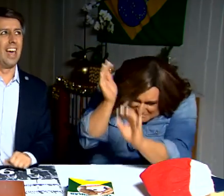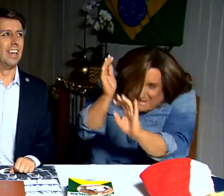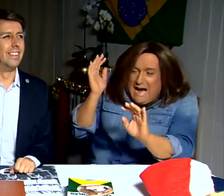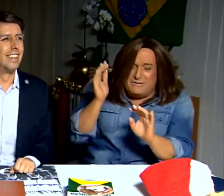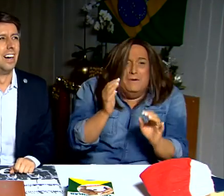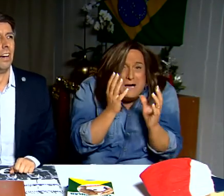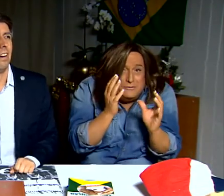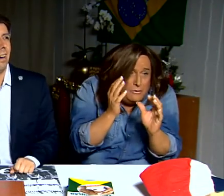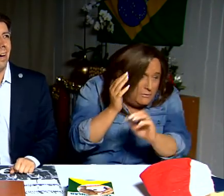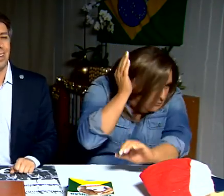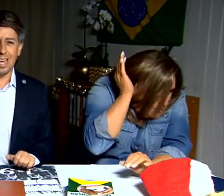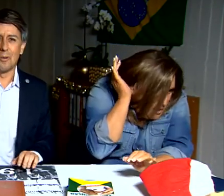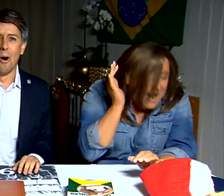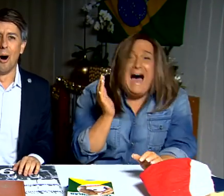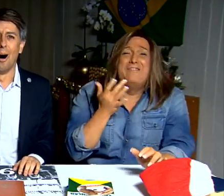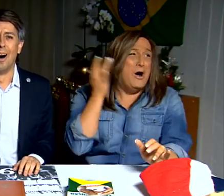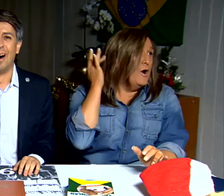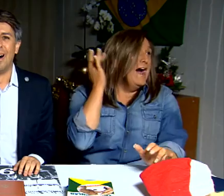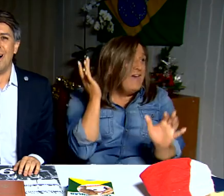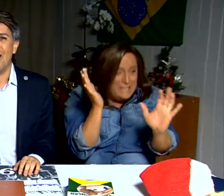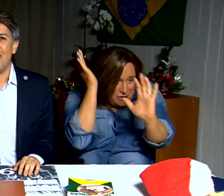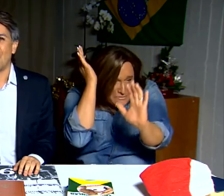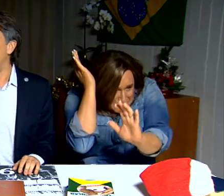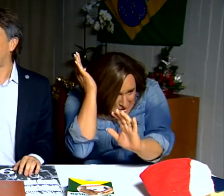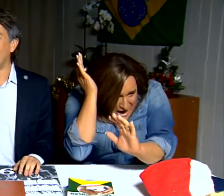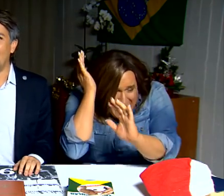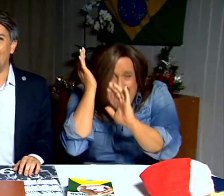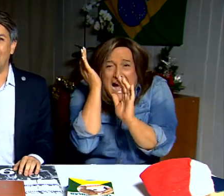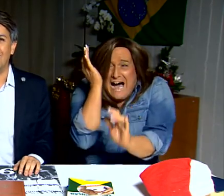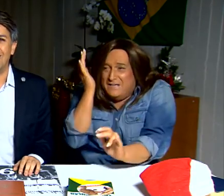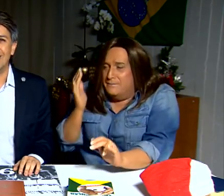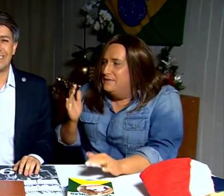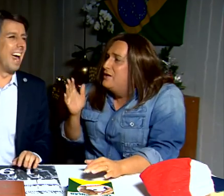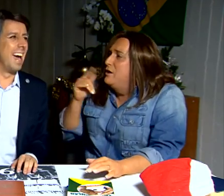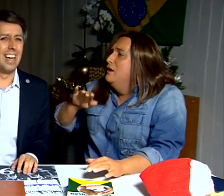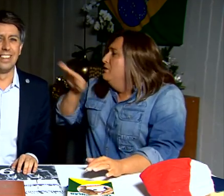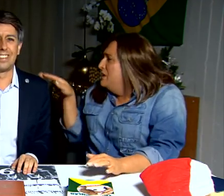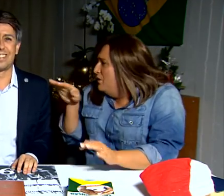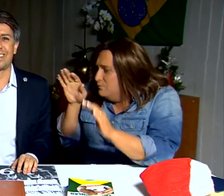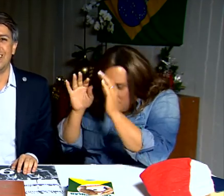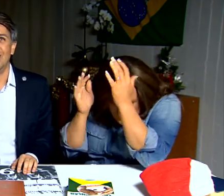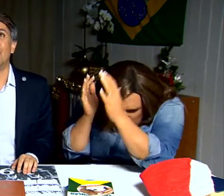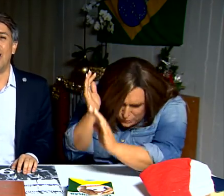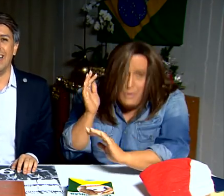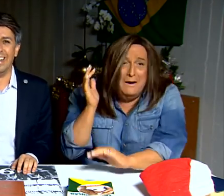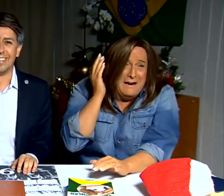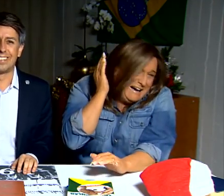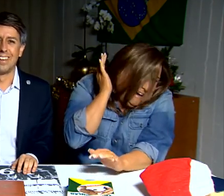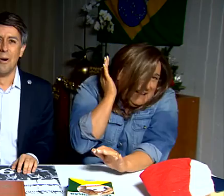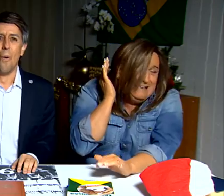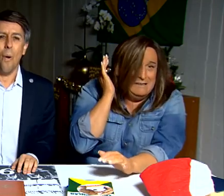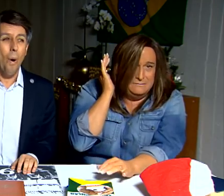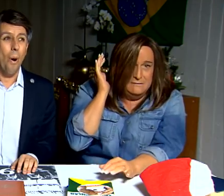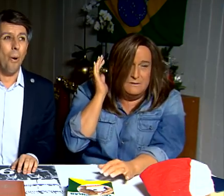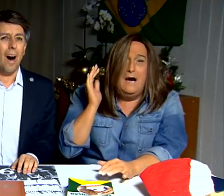Seis! Cinco! Quatro! Três! Dois!